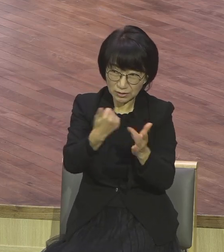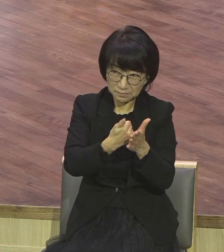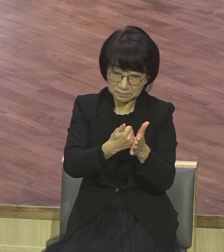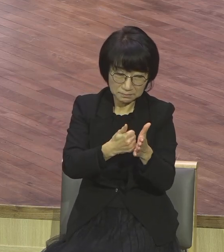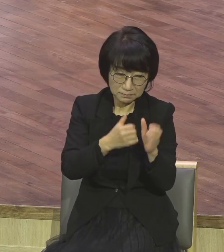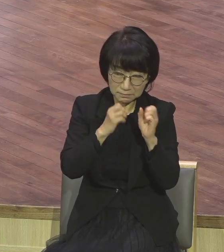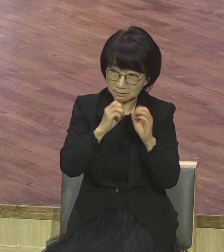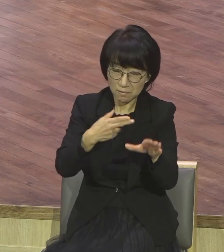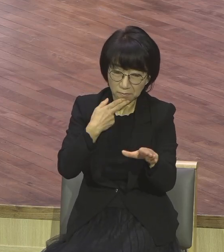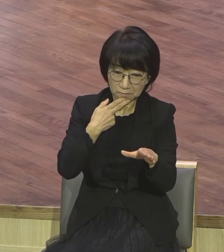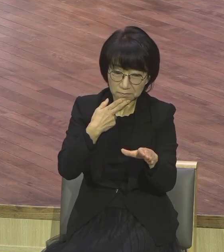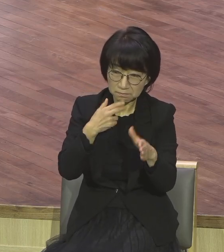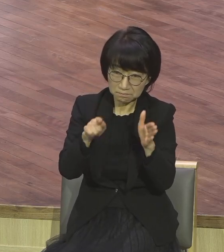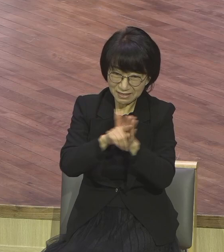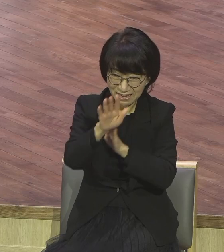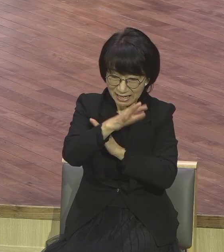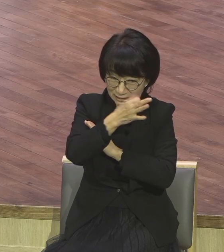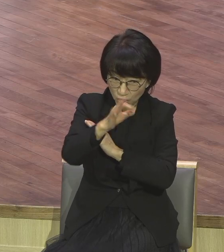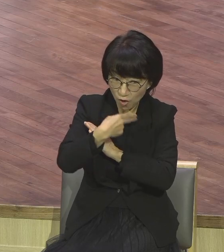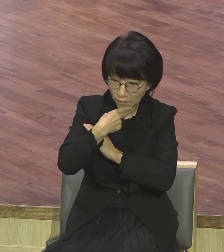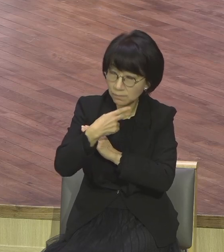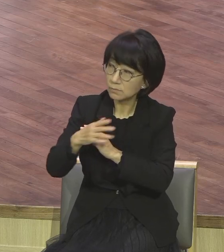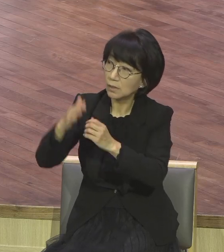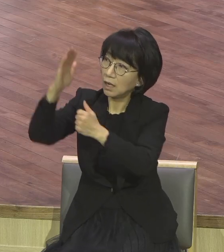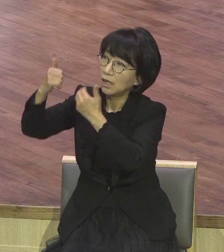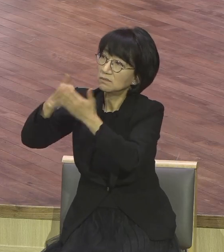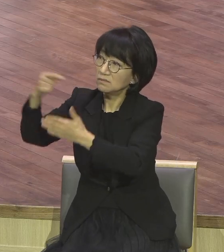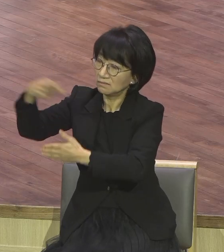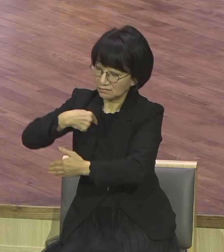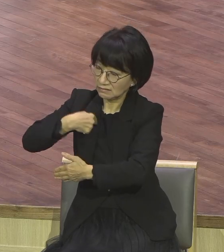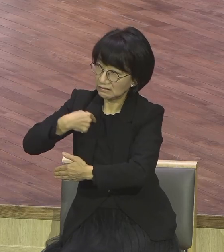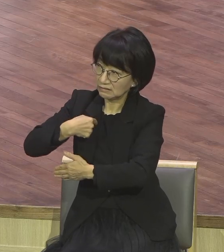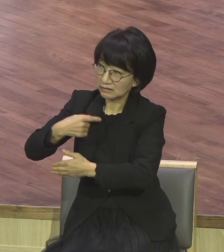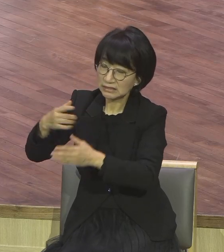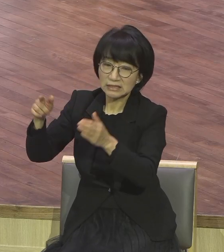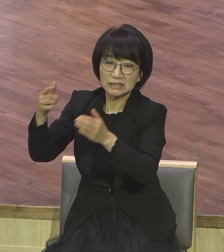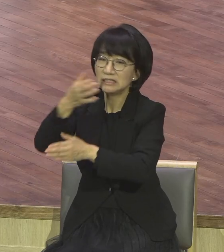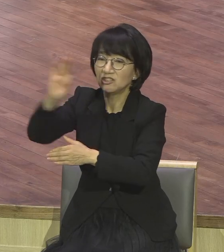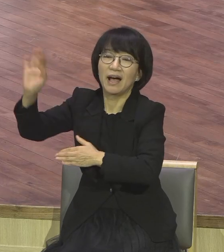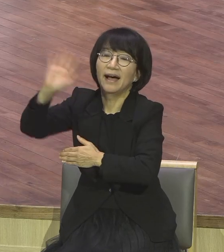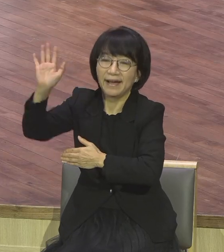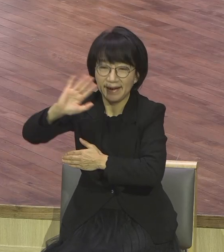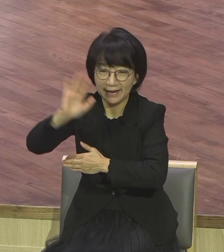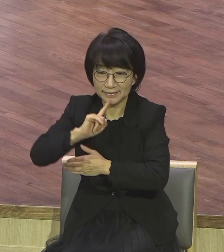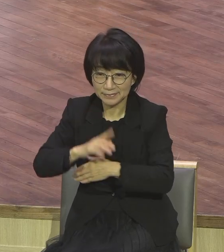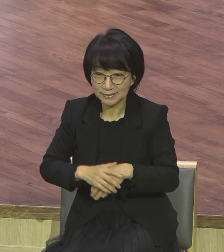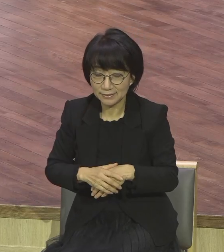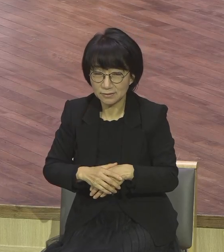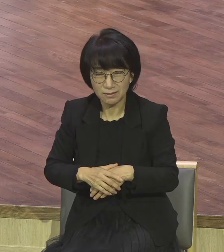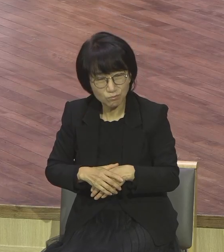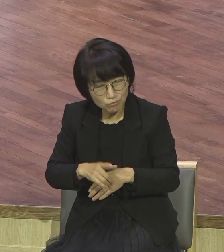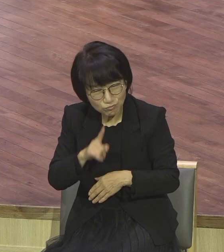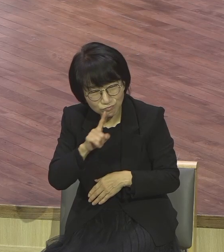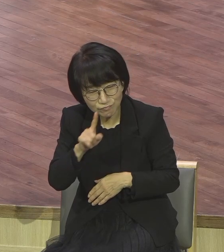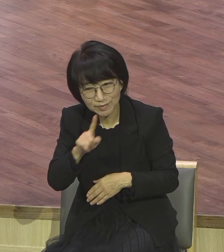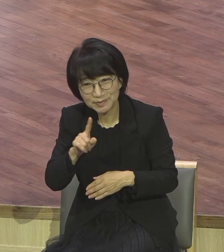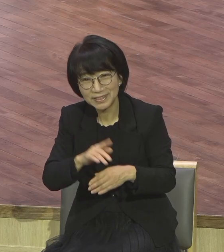연구의 성도들 염려하거나 두루하지 말고 삶의 현장에서 해야 될 사명을 다시